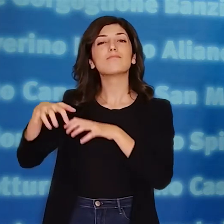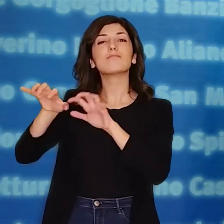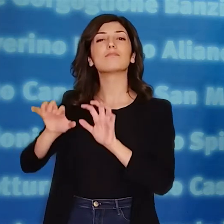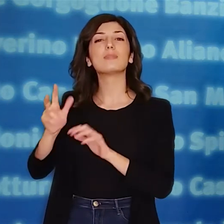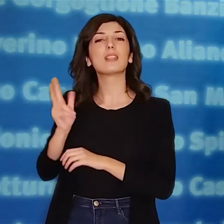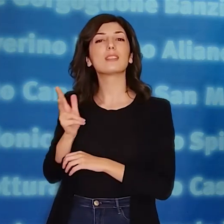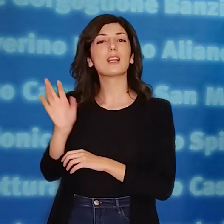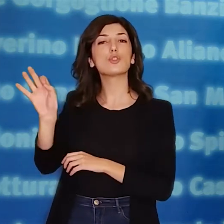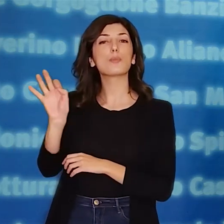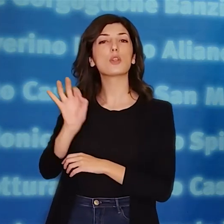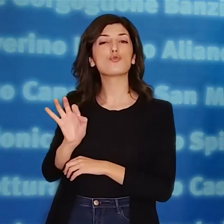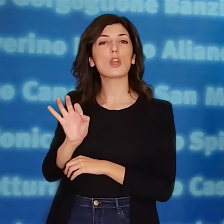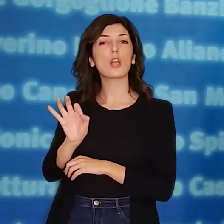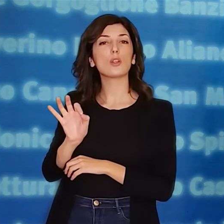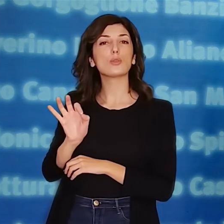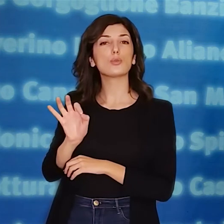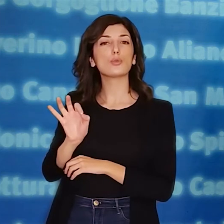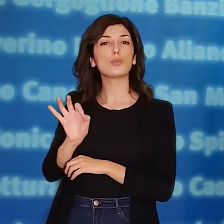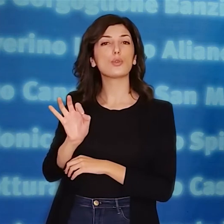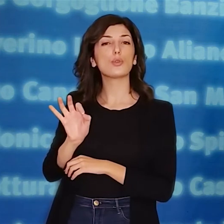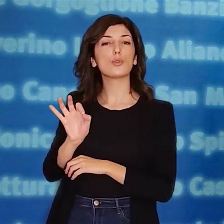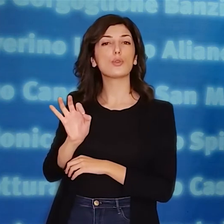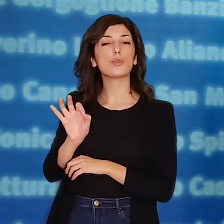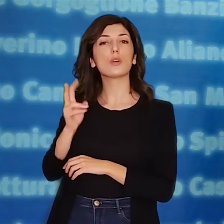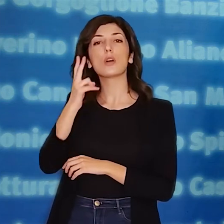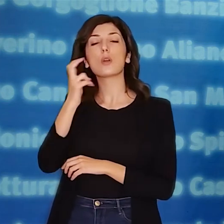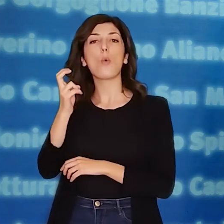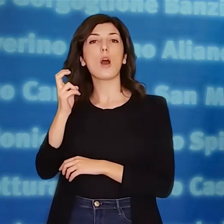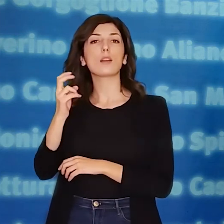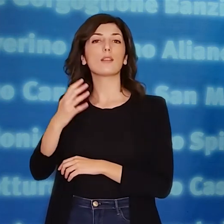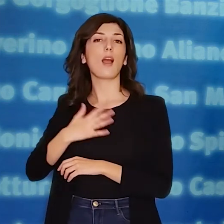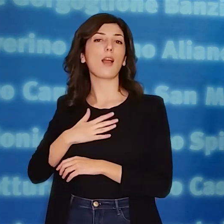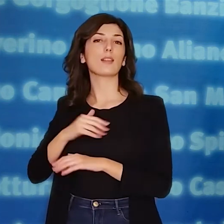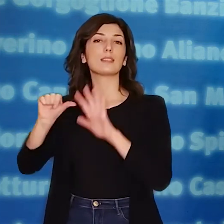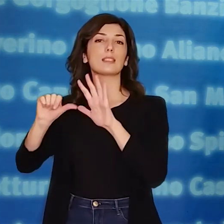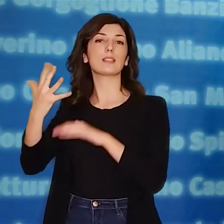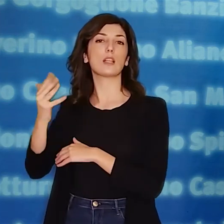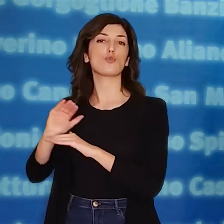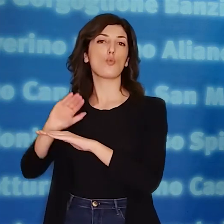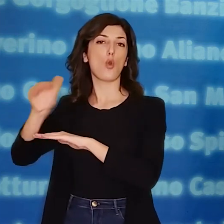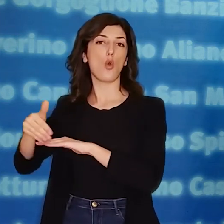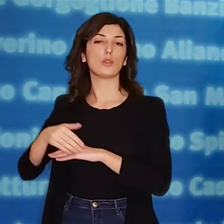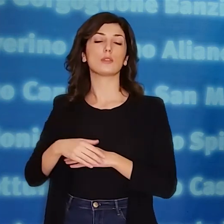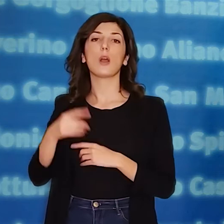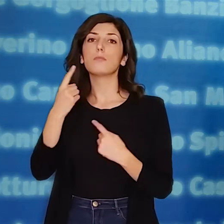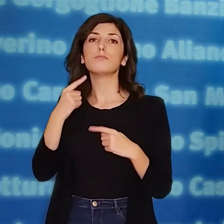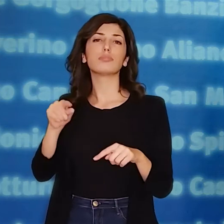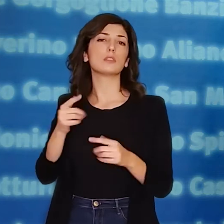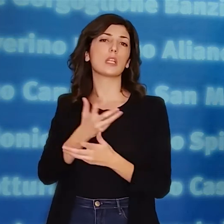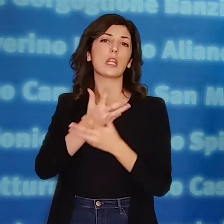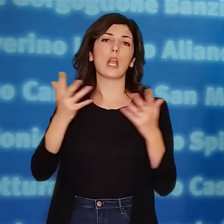scende al 13% la percentuale di interessamento degli ultra 65 anni.